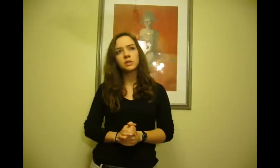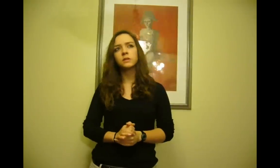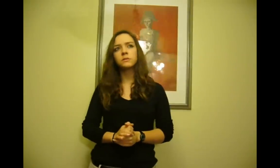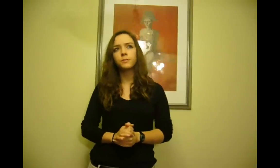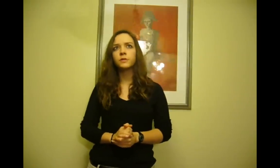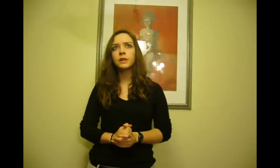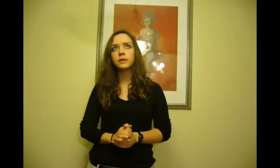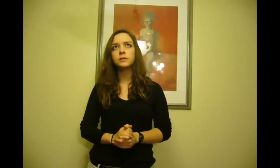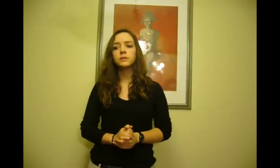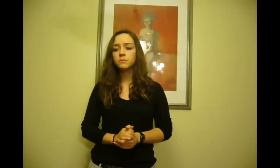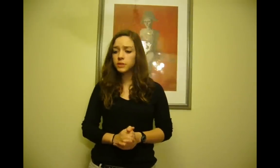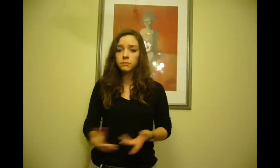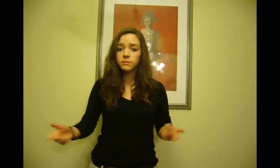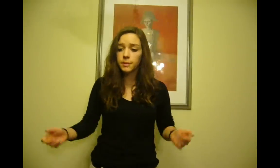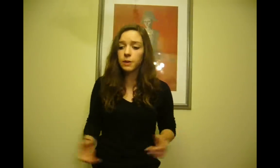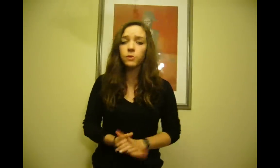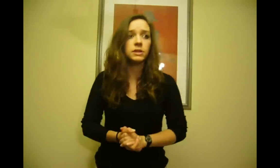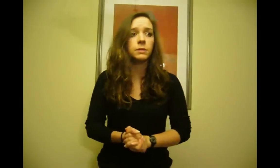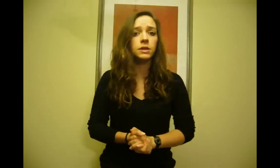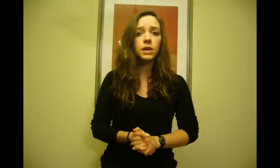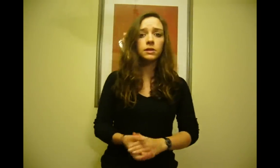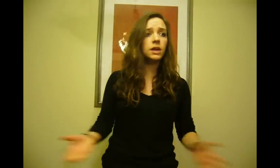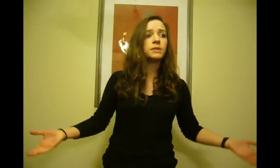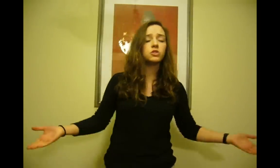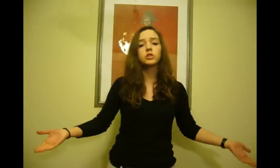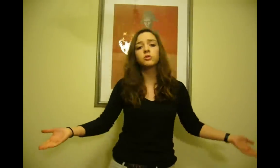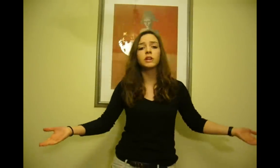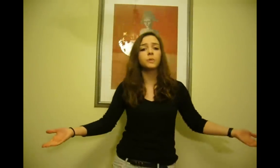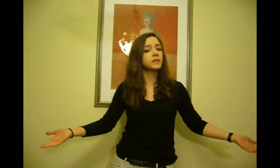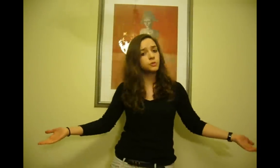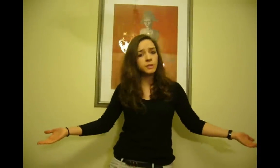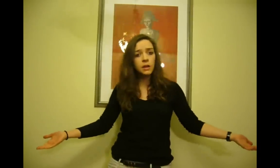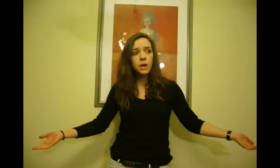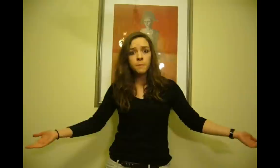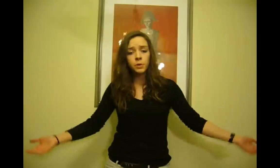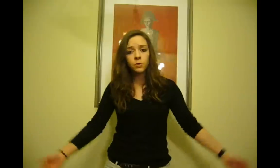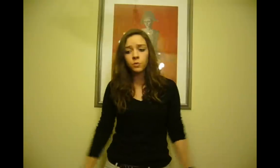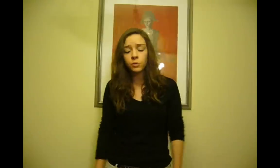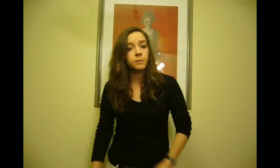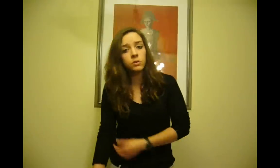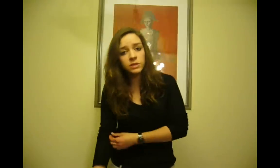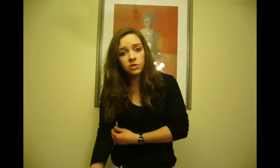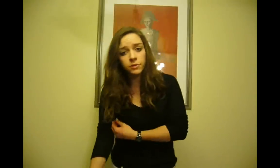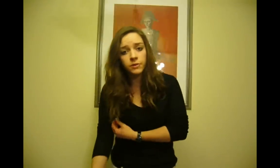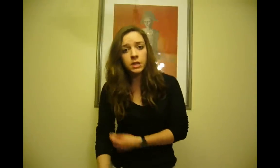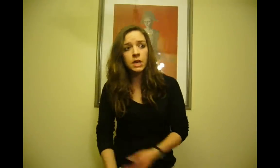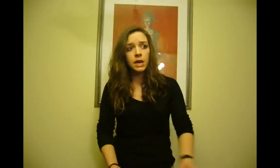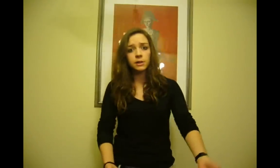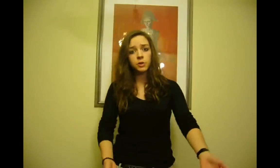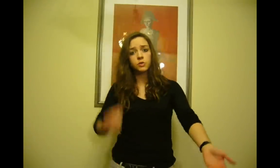de profundidade. Sim, também, muito facilmente. Sim, realmente, a se colocar no personal especial para um animal que consegue sobreviver a temperaturas